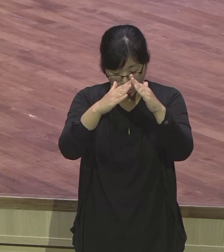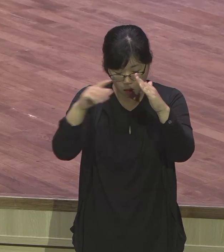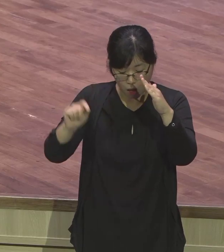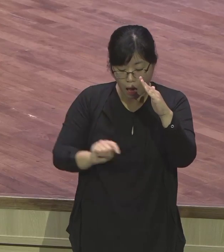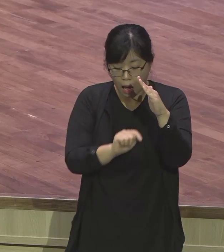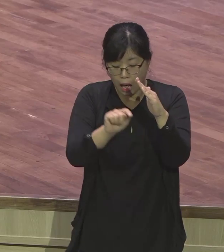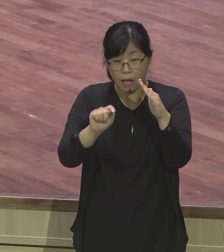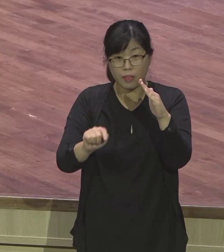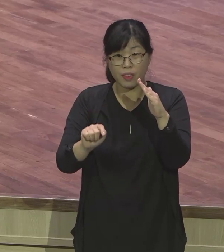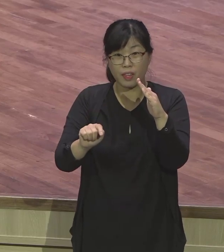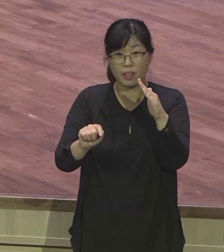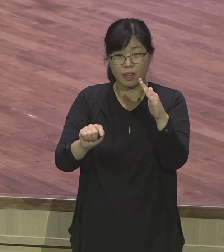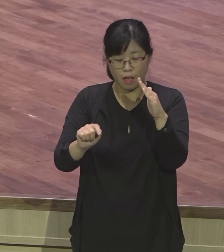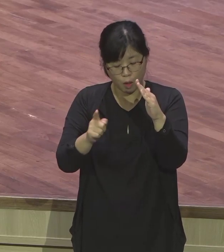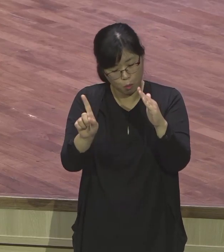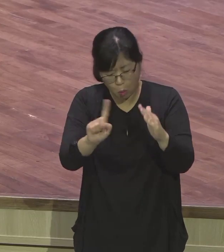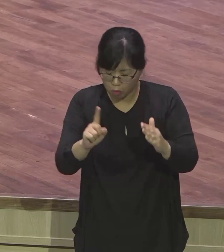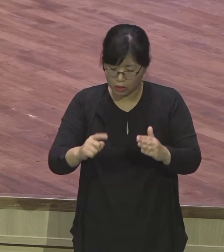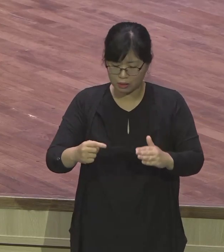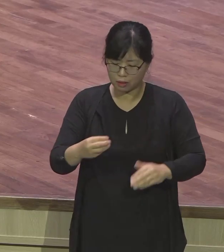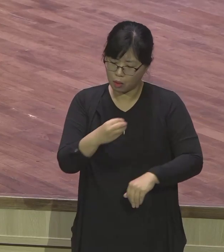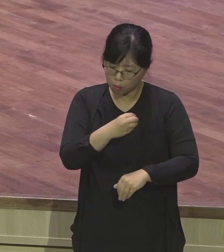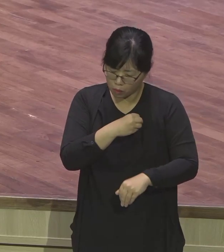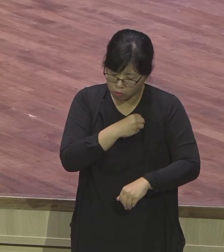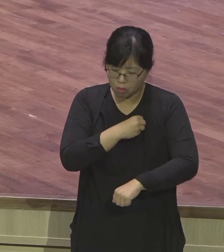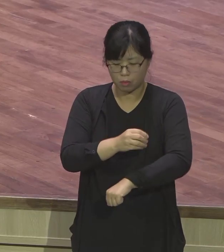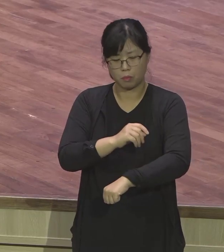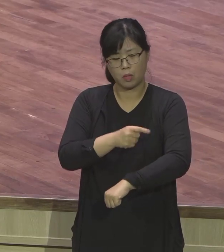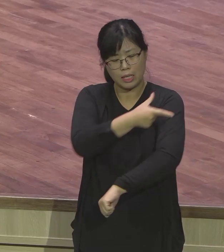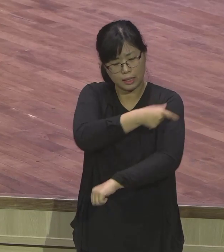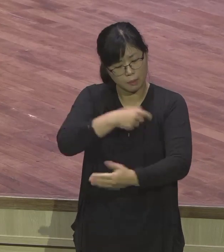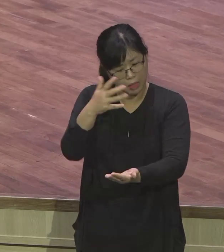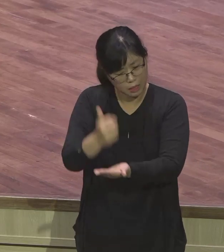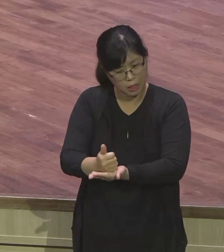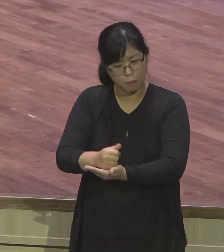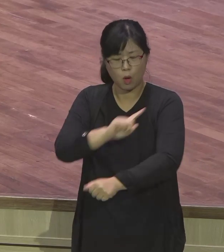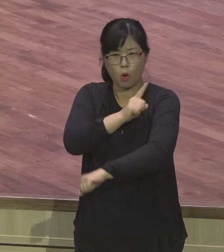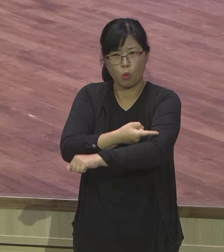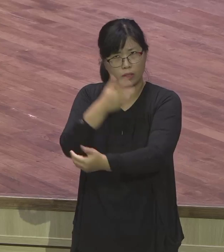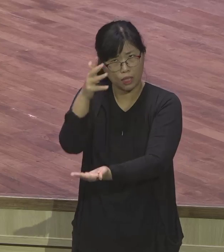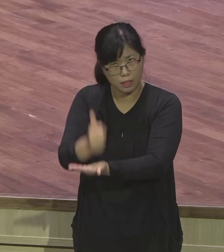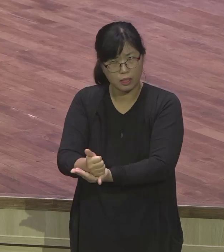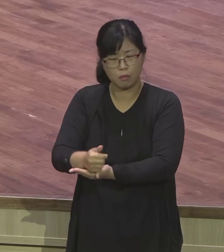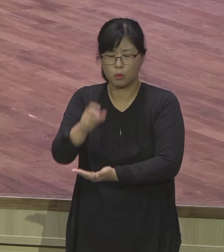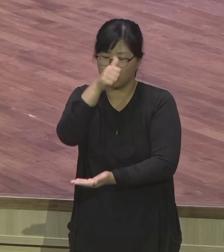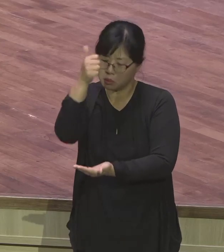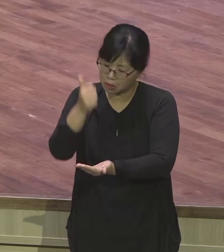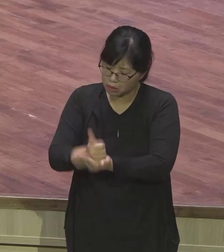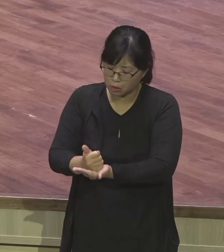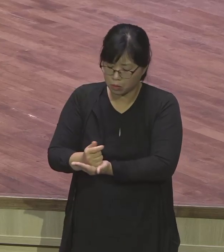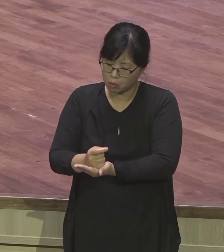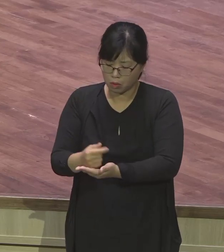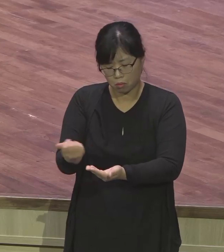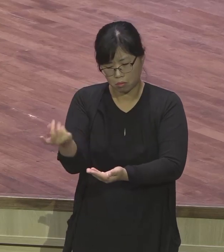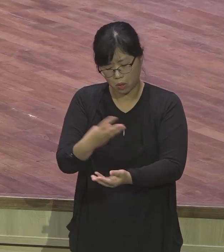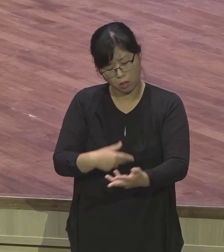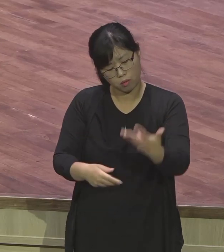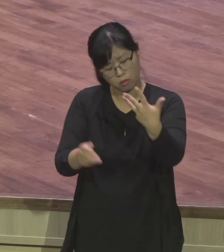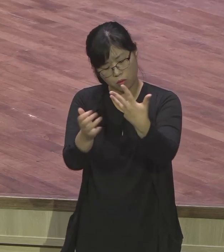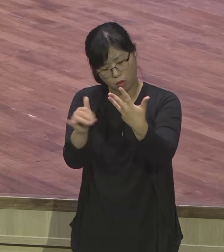알류 명예 박사학이요. 1호가 누구냐, 유광수 목사님 명예 박사학이요. 저는 논문